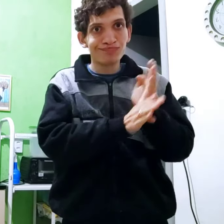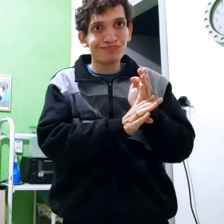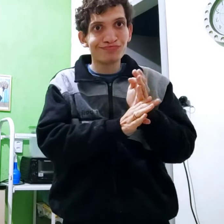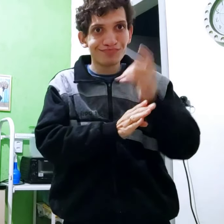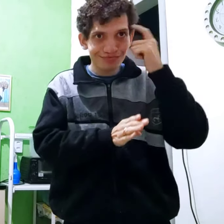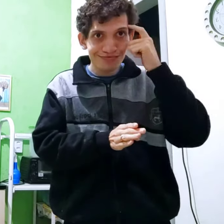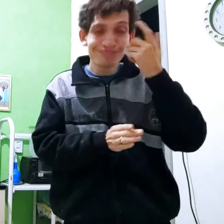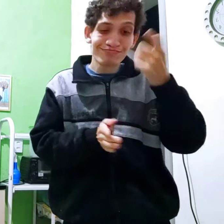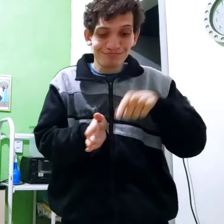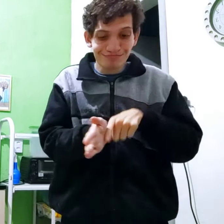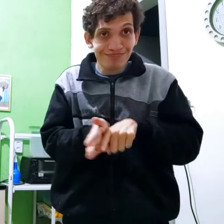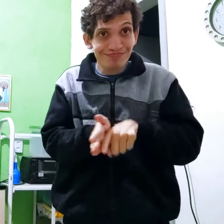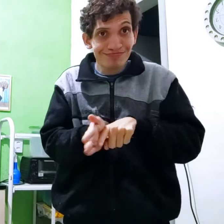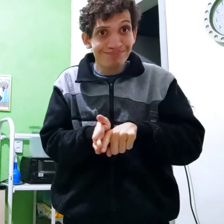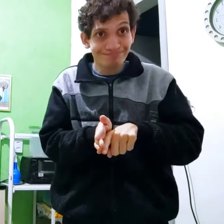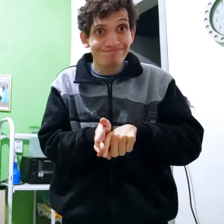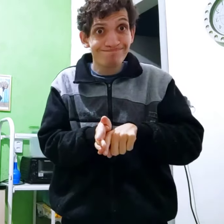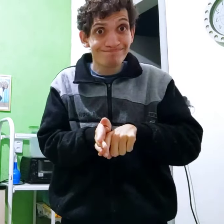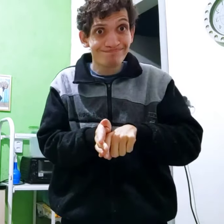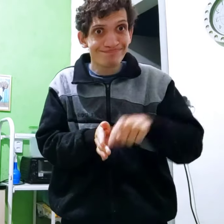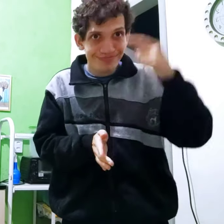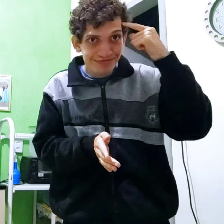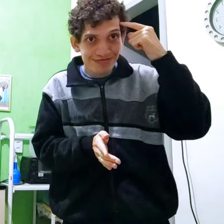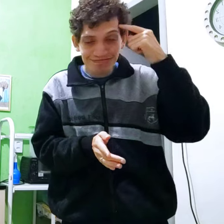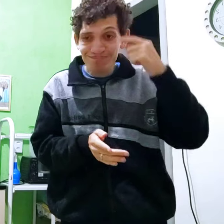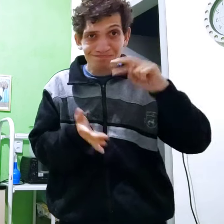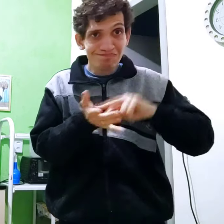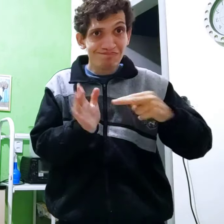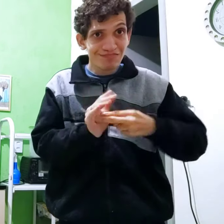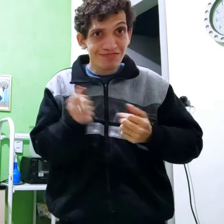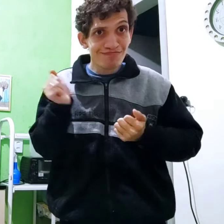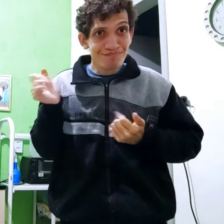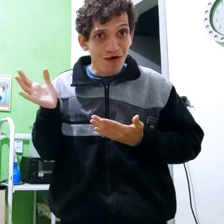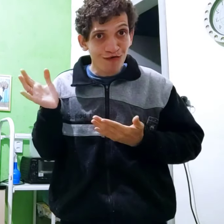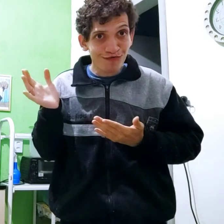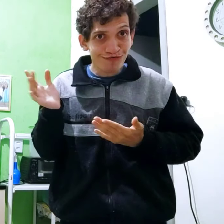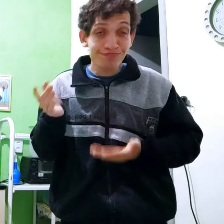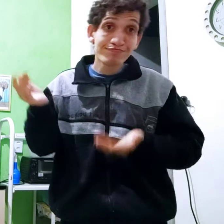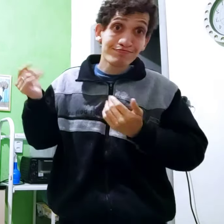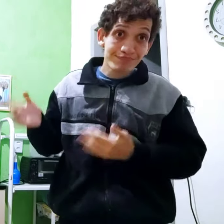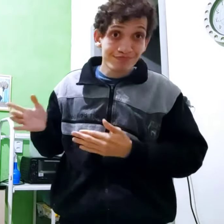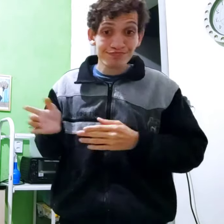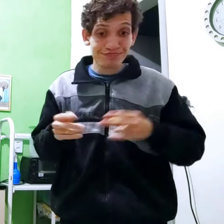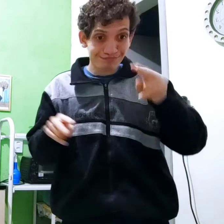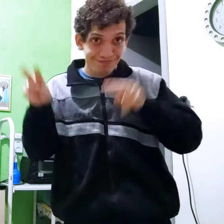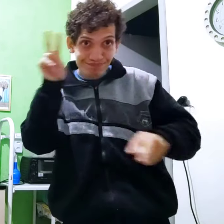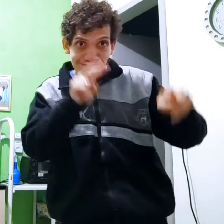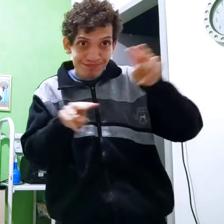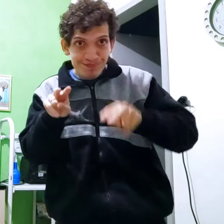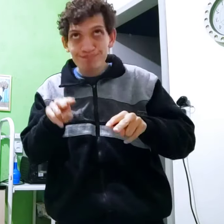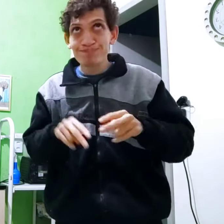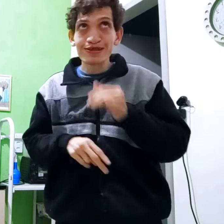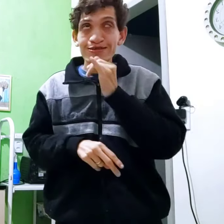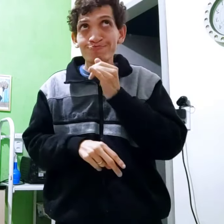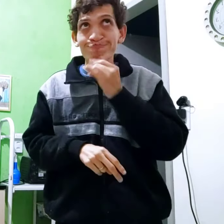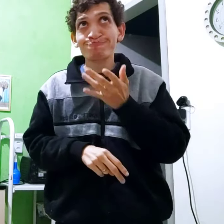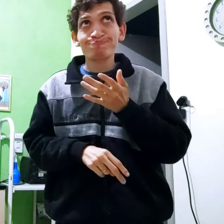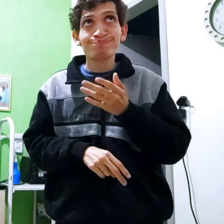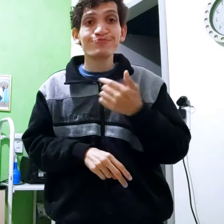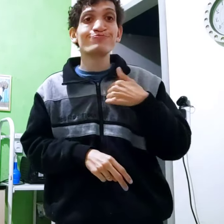encontrar Vários Entendeu? Examinar Pesquisar Significa E o segundo Aqui